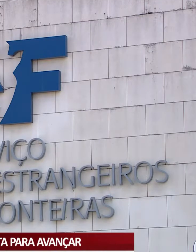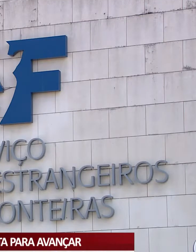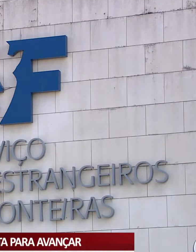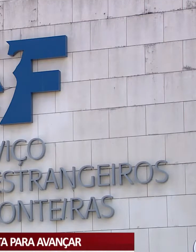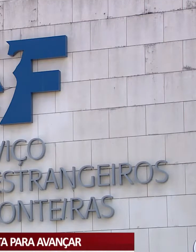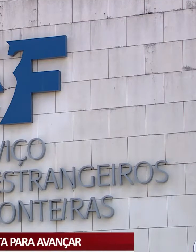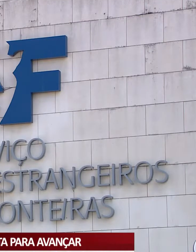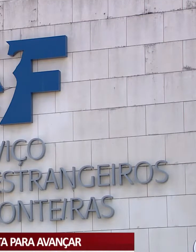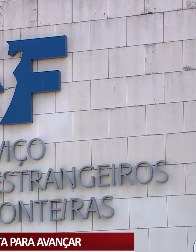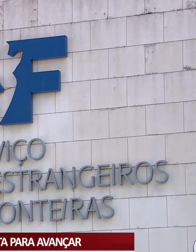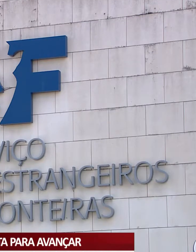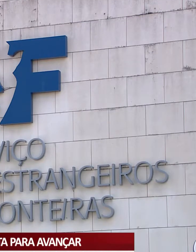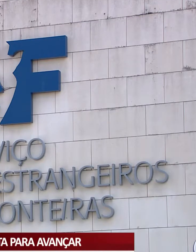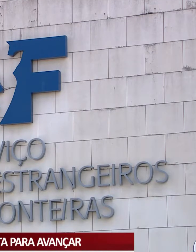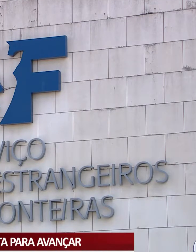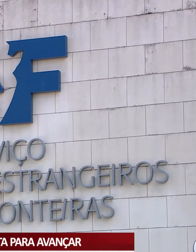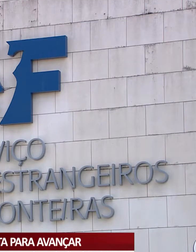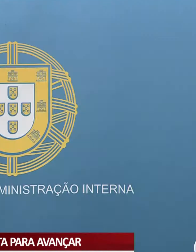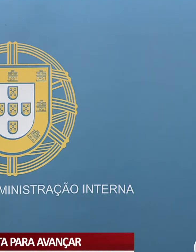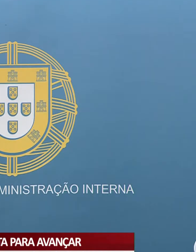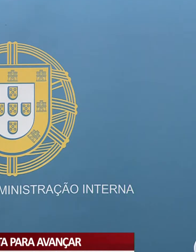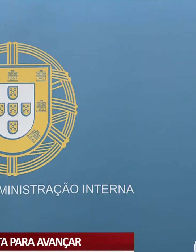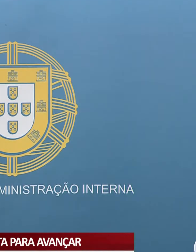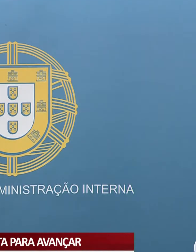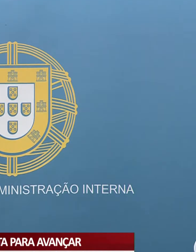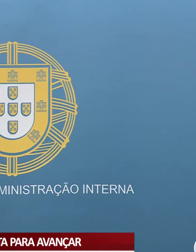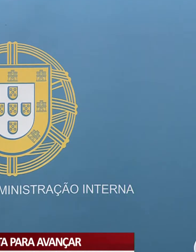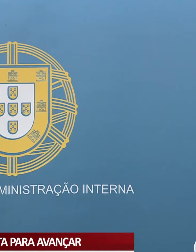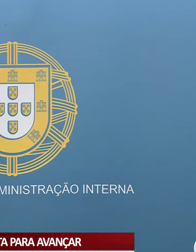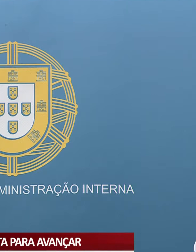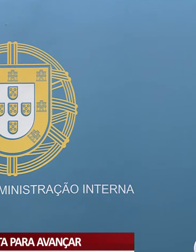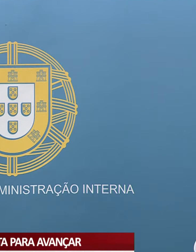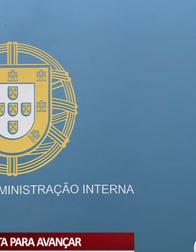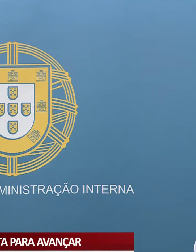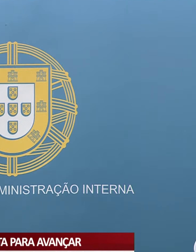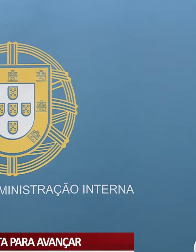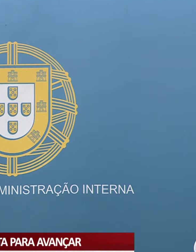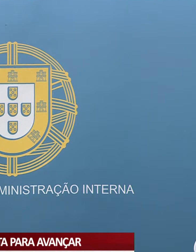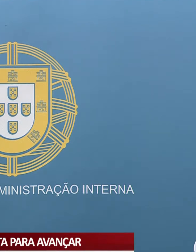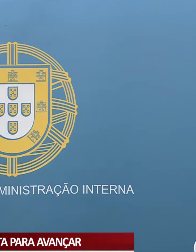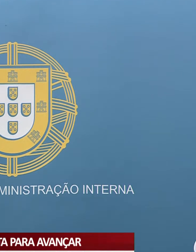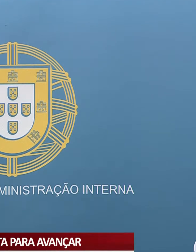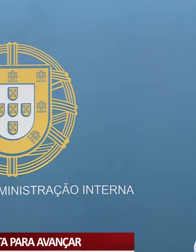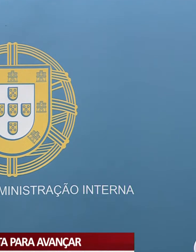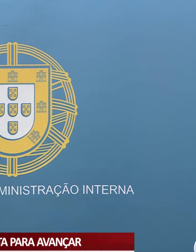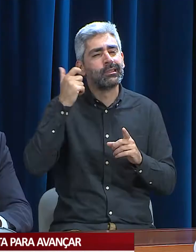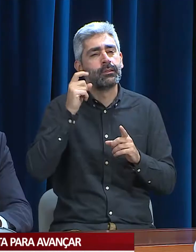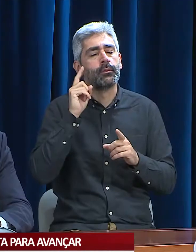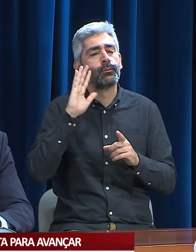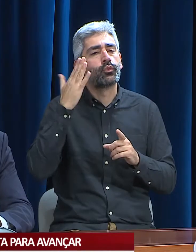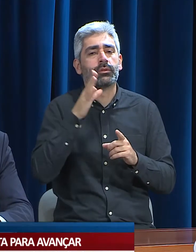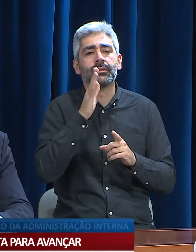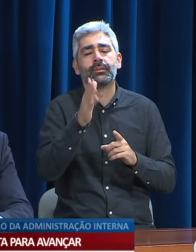adiado no passado mês de dezembro, o Governo decidiu voltar a atrasar a aplicação da proposta de lei, desta vez por tempo indeterminado.